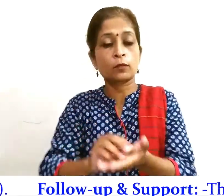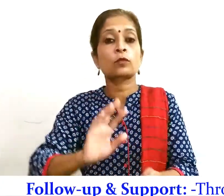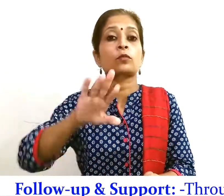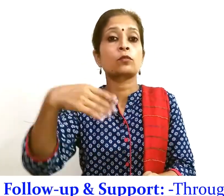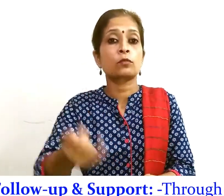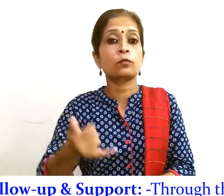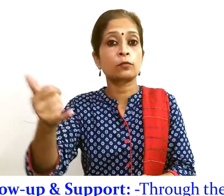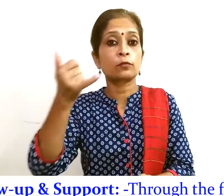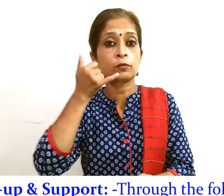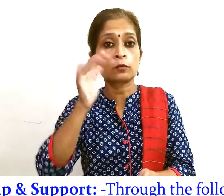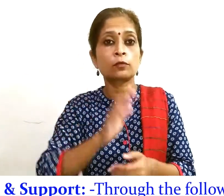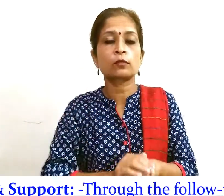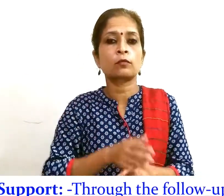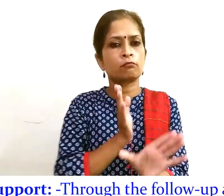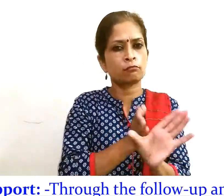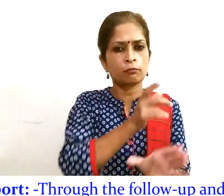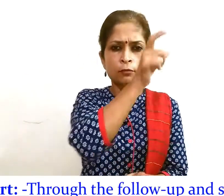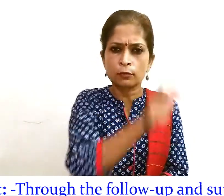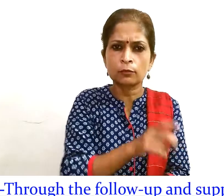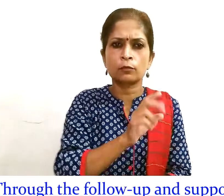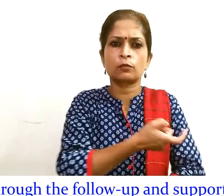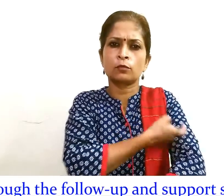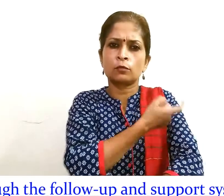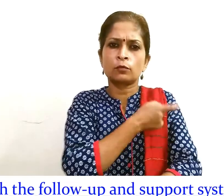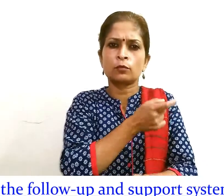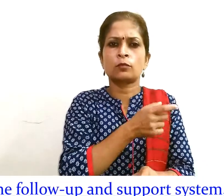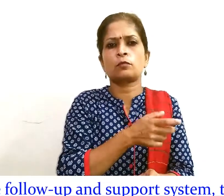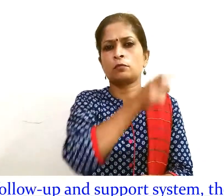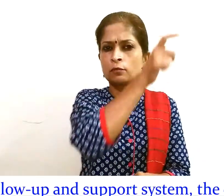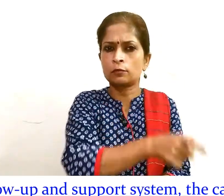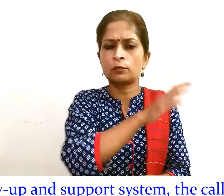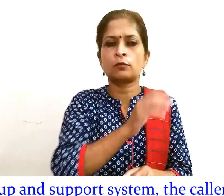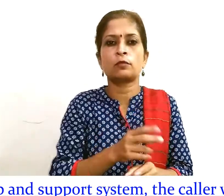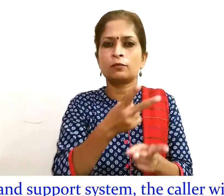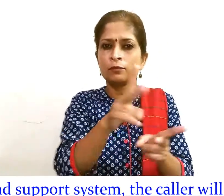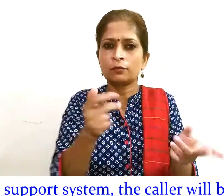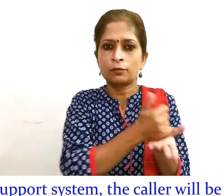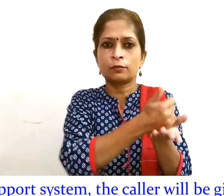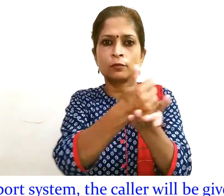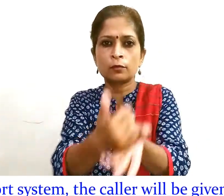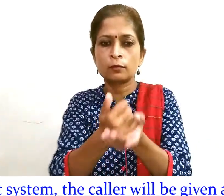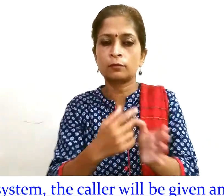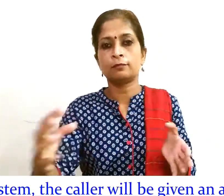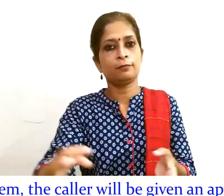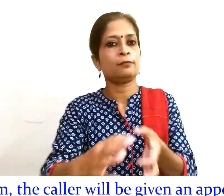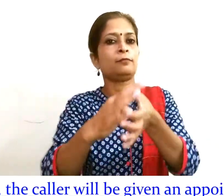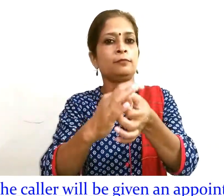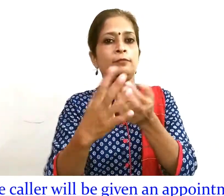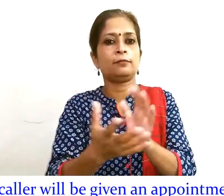जिससे उसे मनोचिकित्सक, मनोवज्यानिक और अन्य दूसरी सेवाओं के सेवा प्रदाताओं से जोड़ा जा